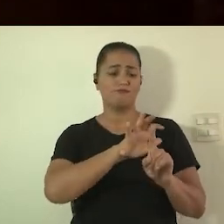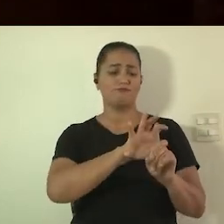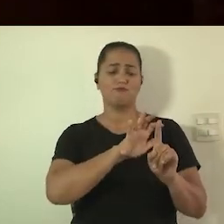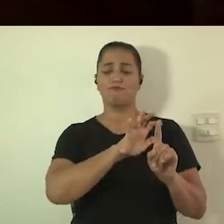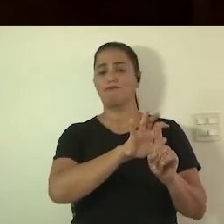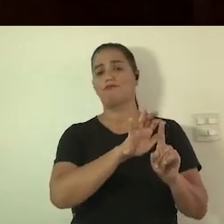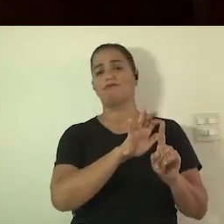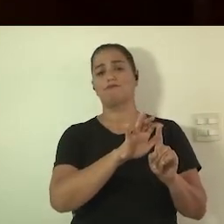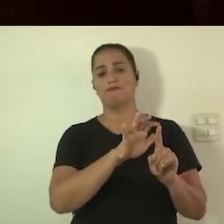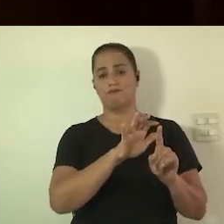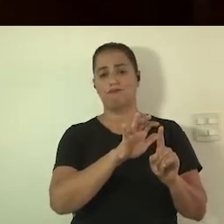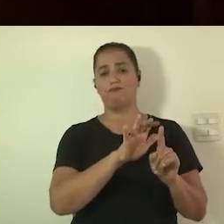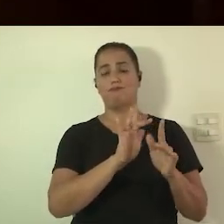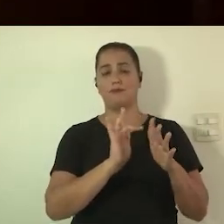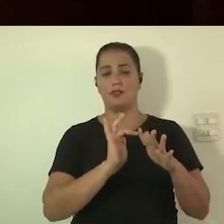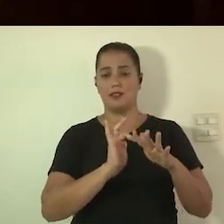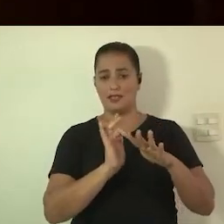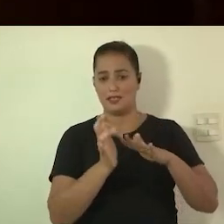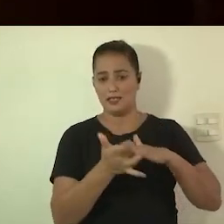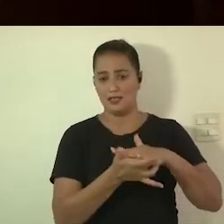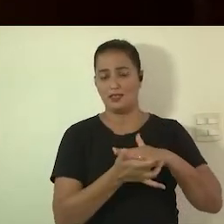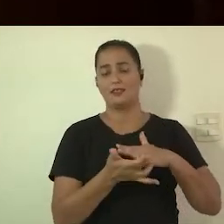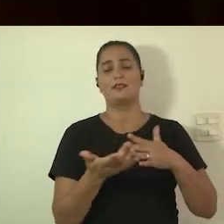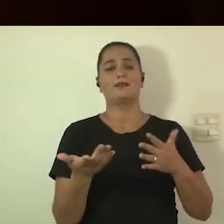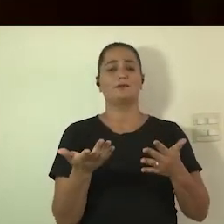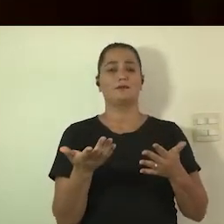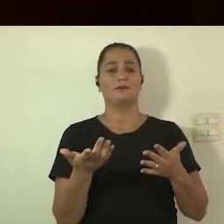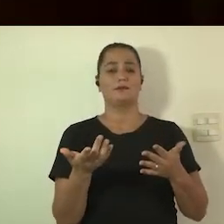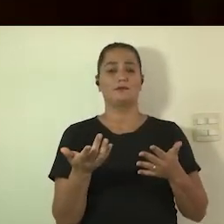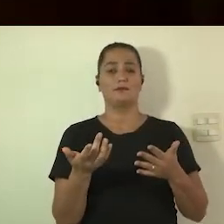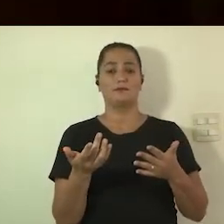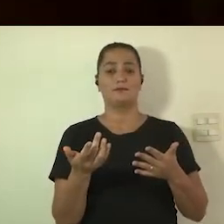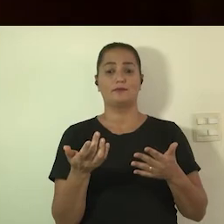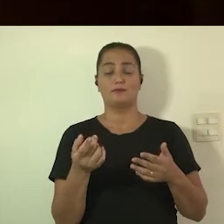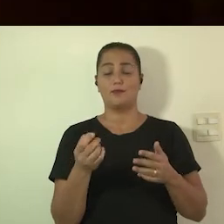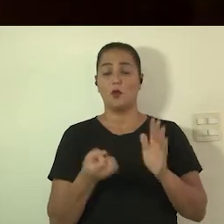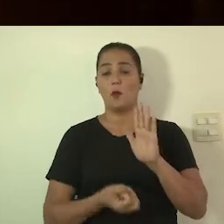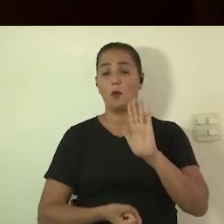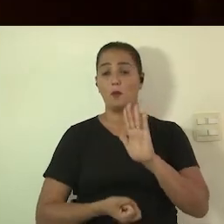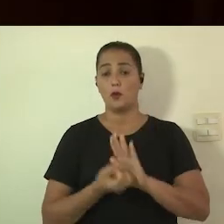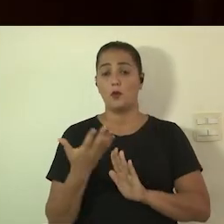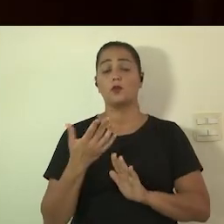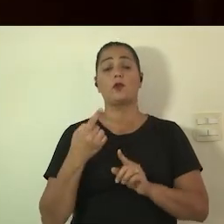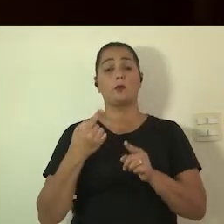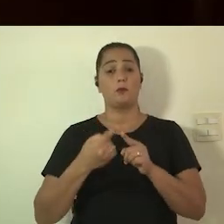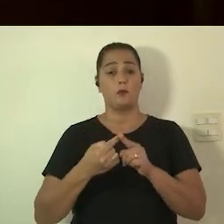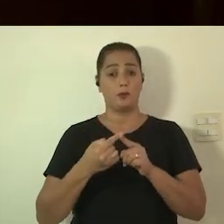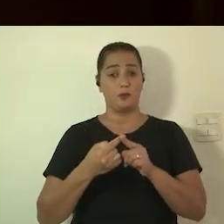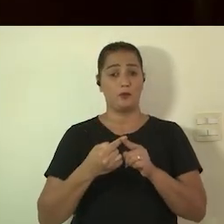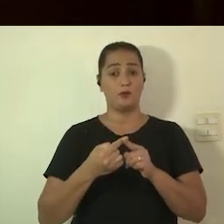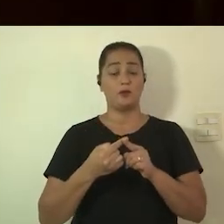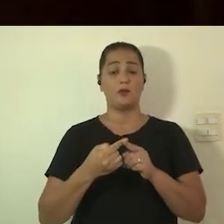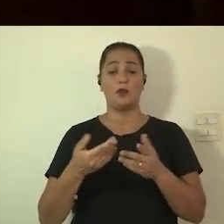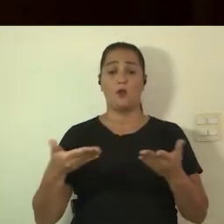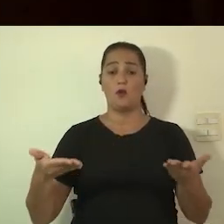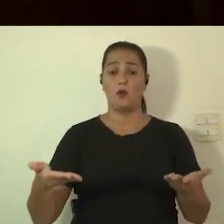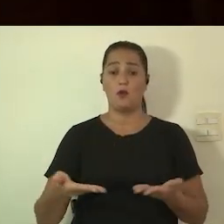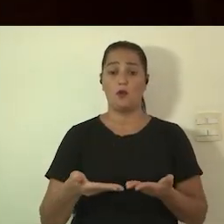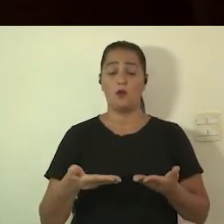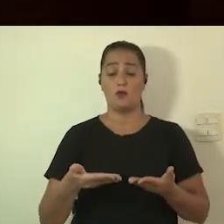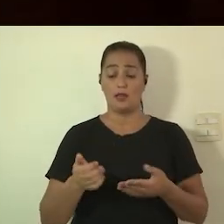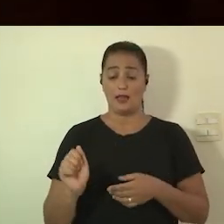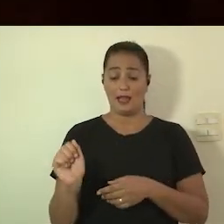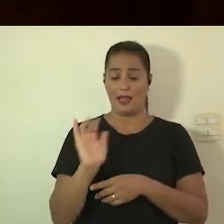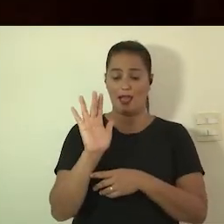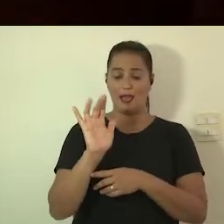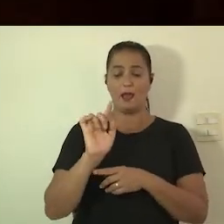alguma forma nas redes sociais né falando com os produtores né porque esse caro hoje vai